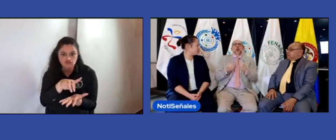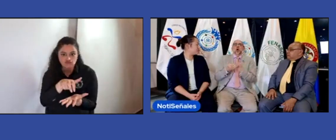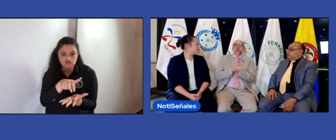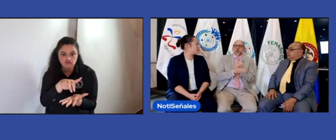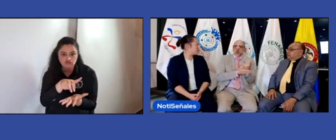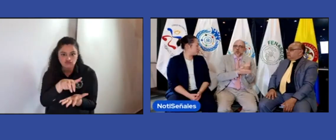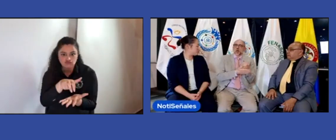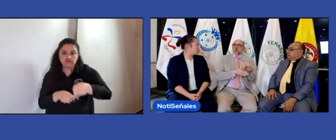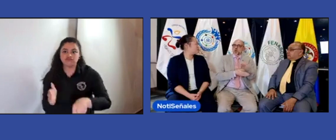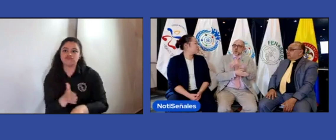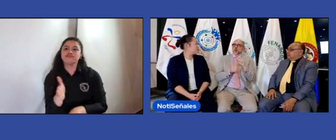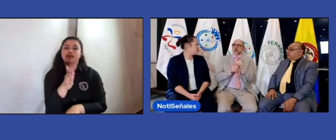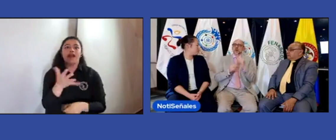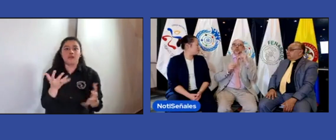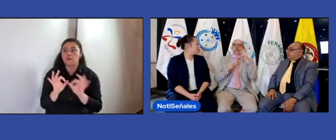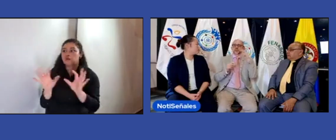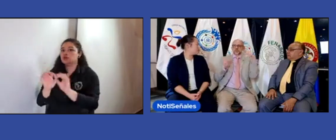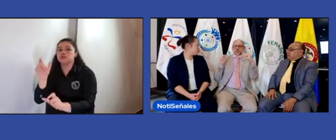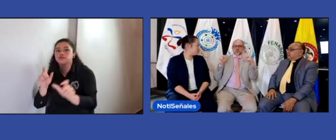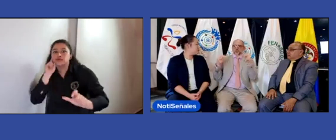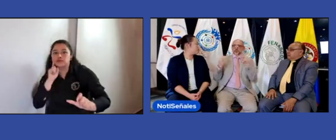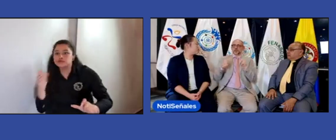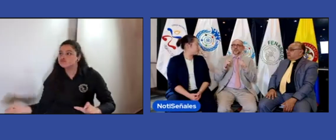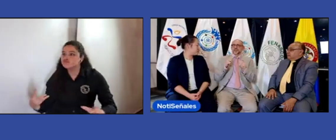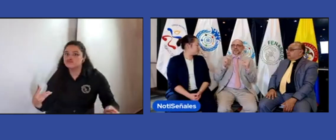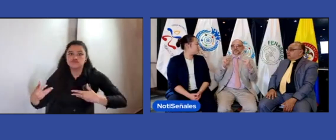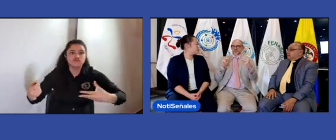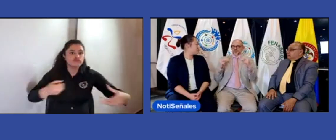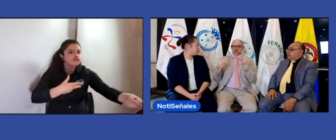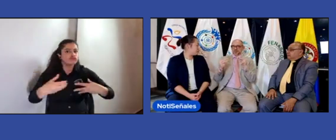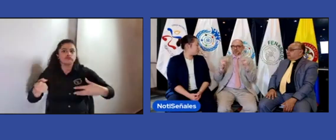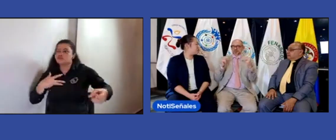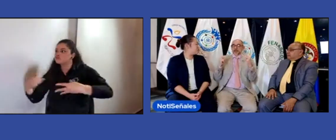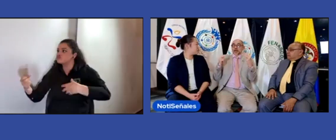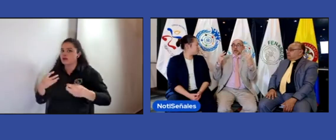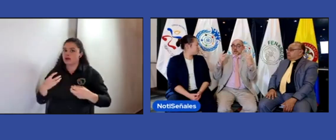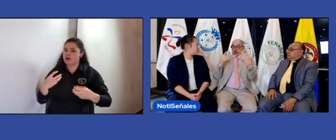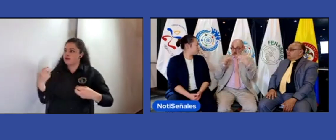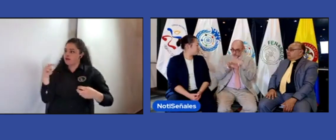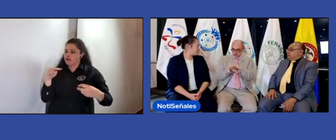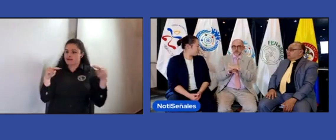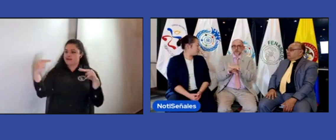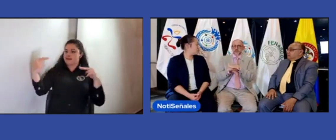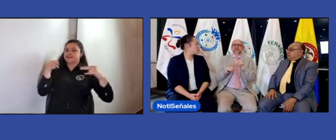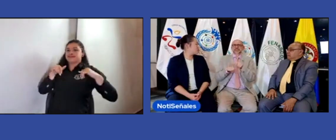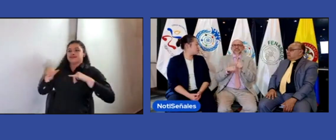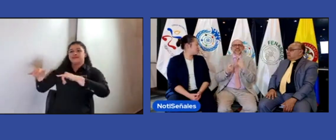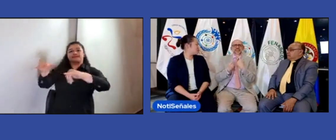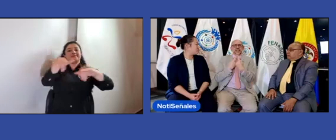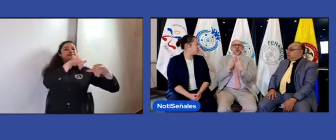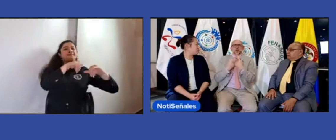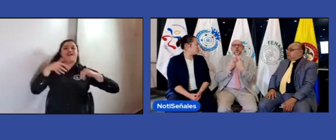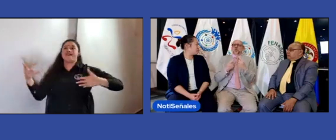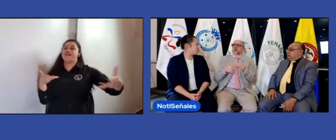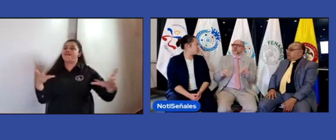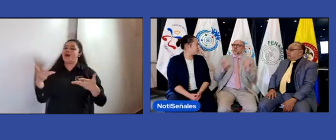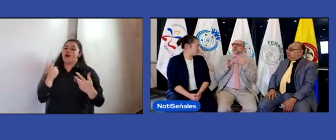Y ese vehículo es el asociacionismo, en el que podamos compartir todos, que todos busquemos esa meta,